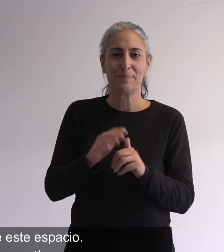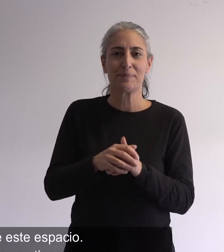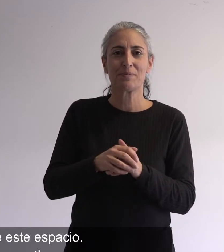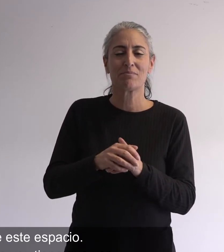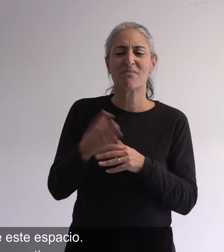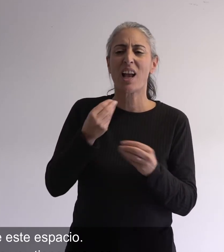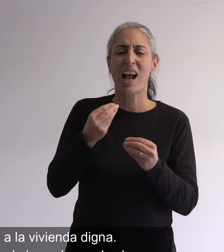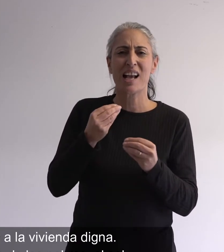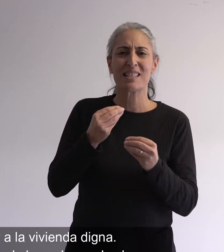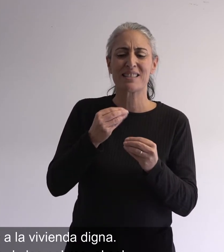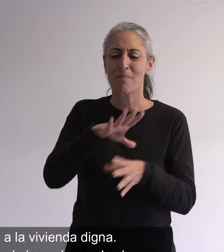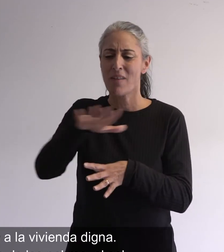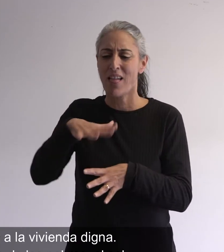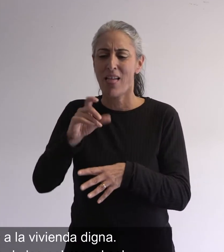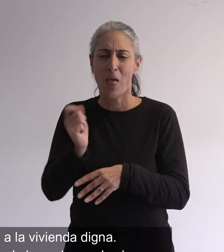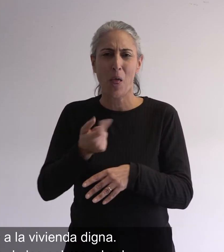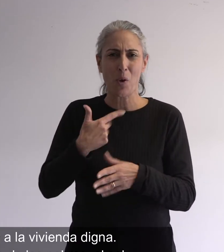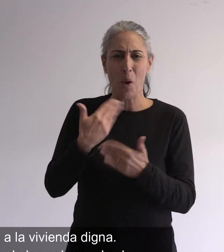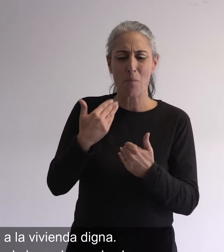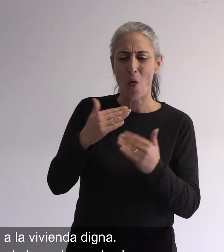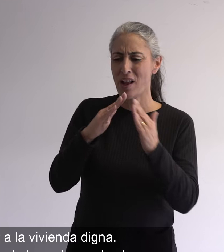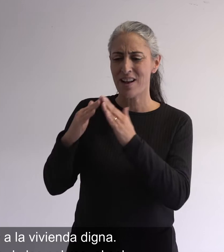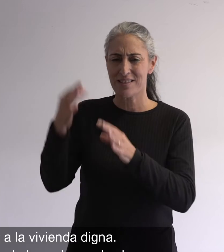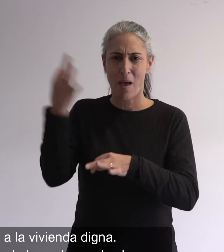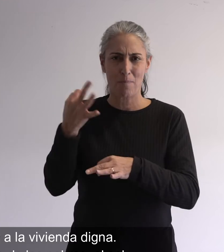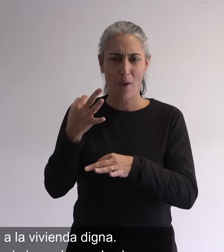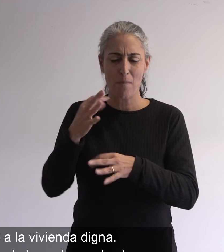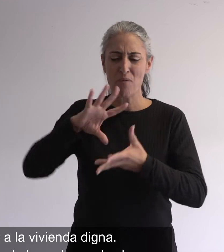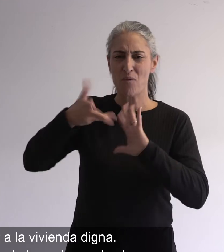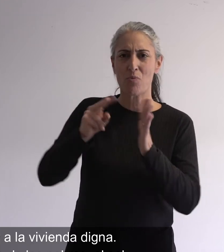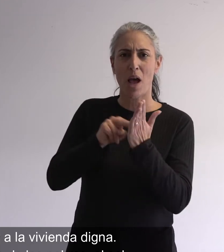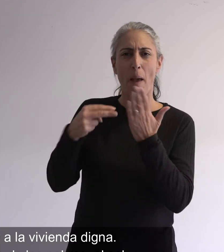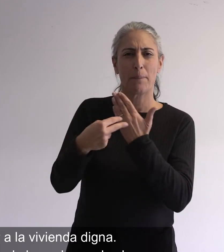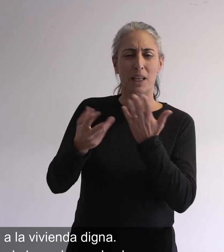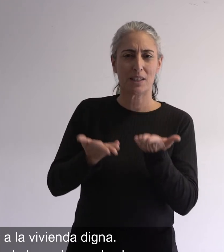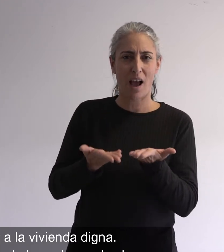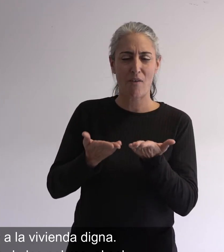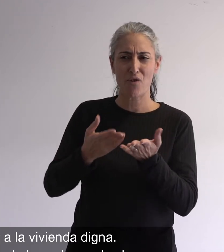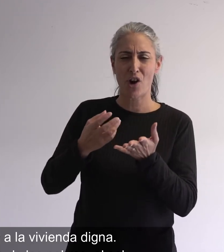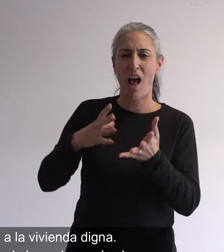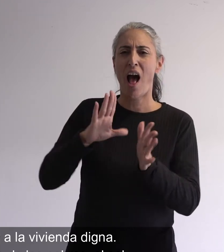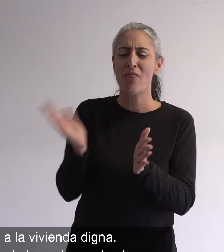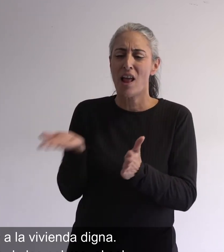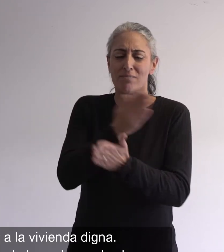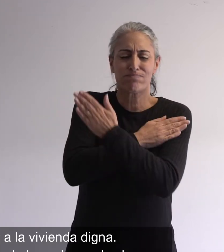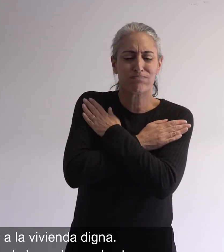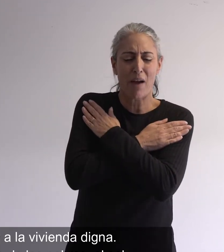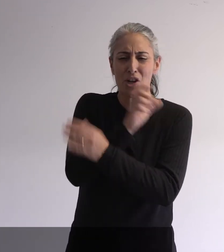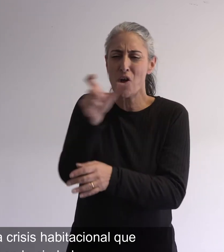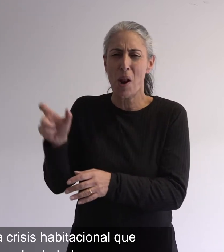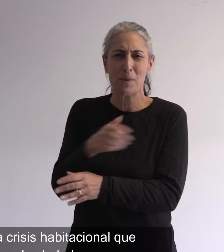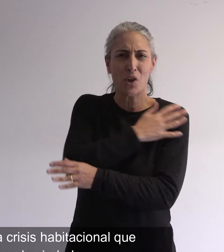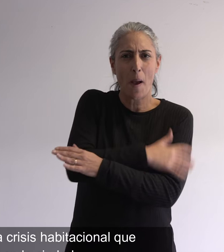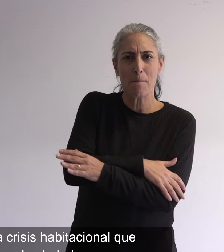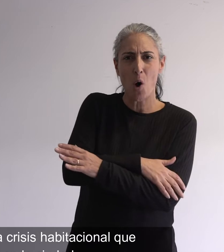vez tiene que ver con el acceso a la tierra, de la vivienda digna. Es una metáfora del poncho de los pobres, el sol.